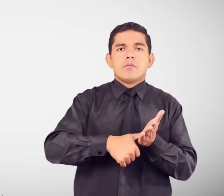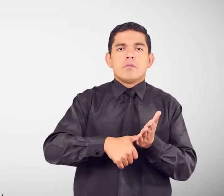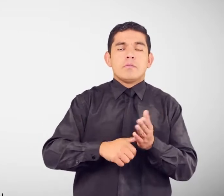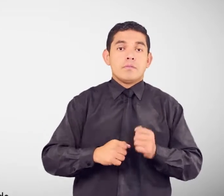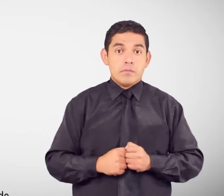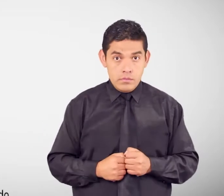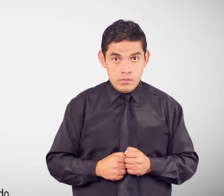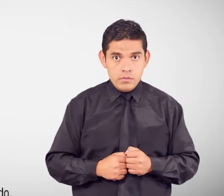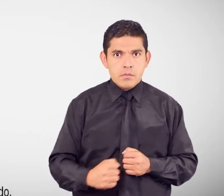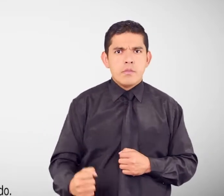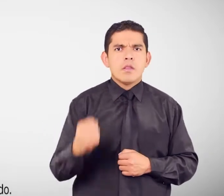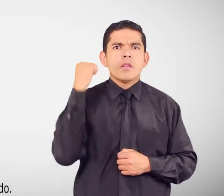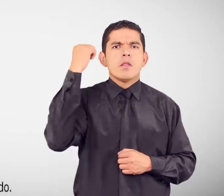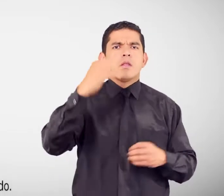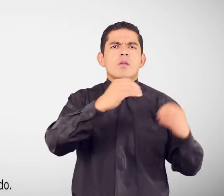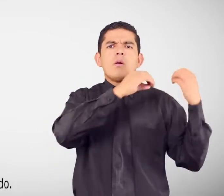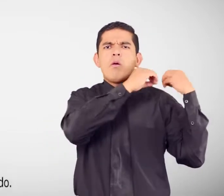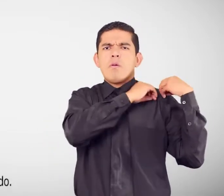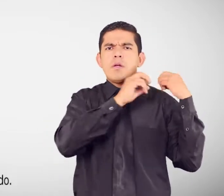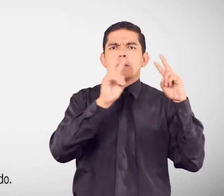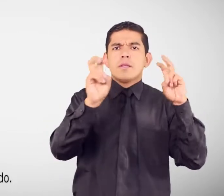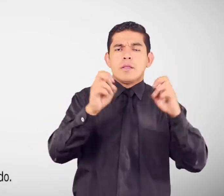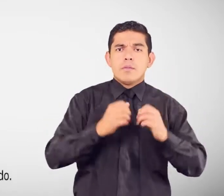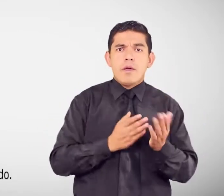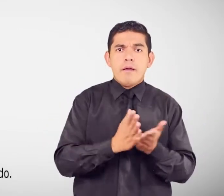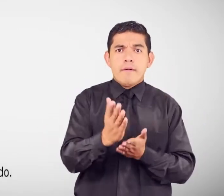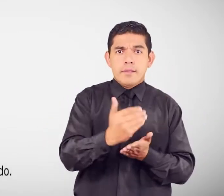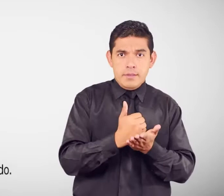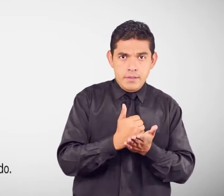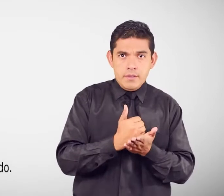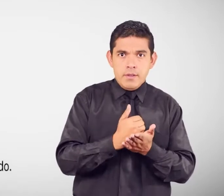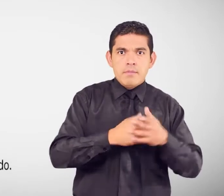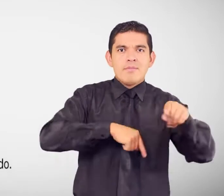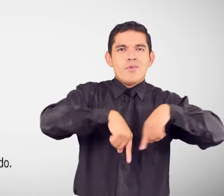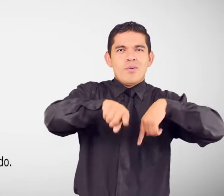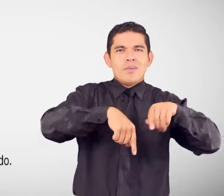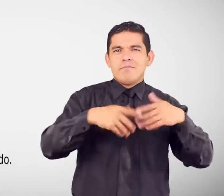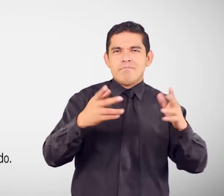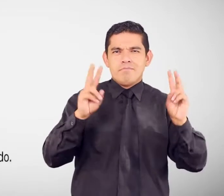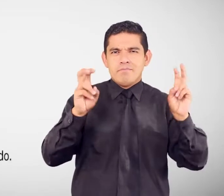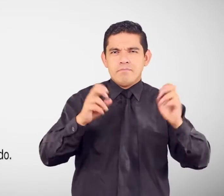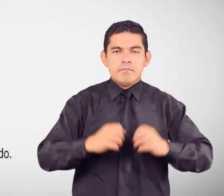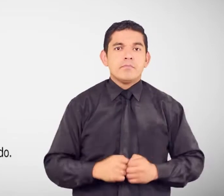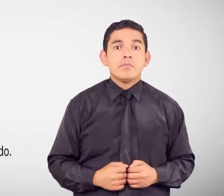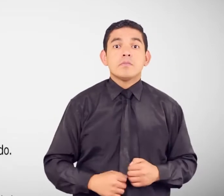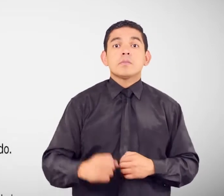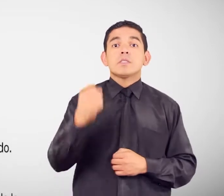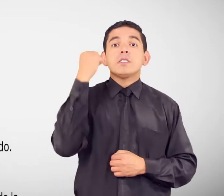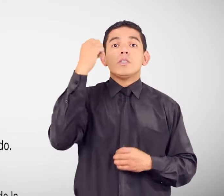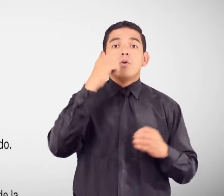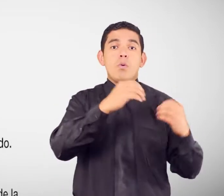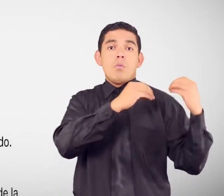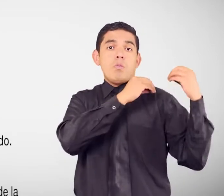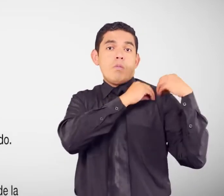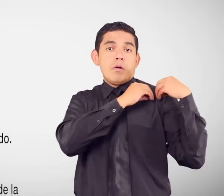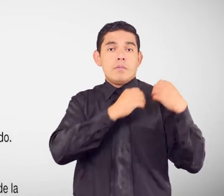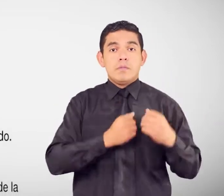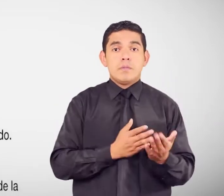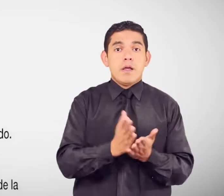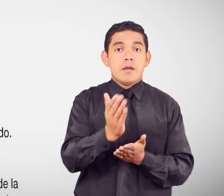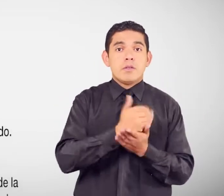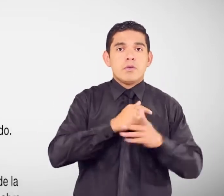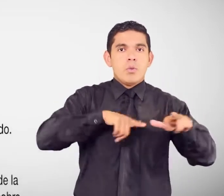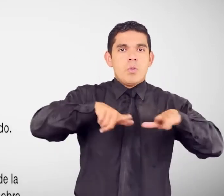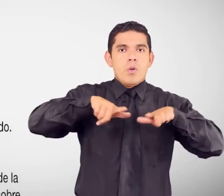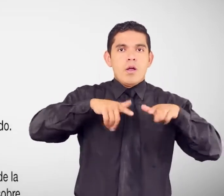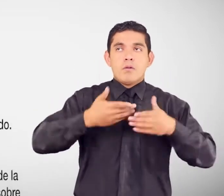En materia de accesibilidad y movilidad Derechos y obligaciones Acceso al medio físico Público y